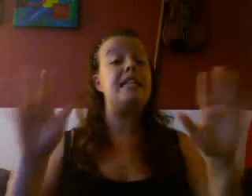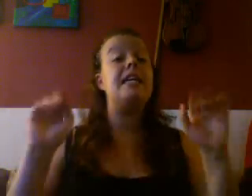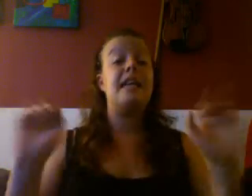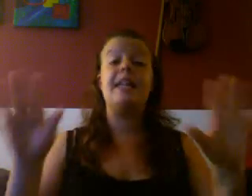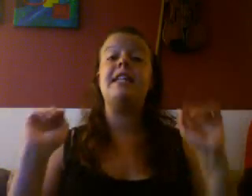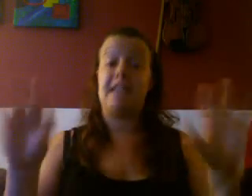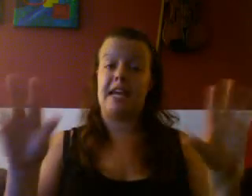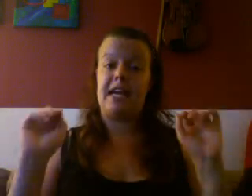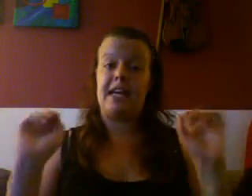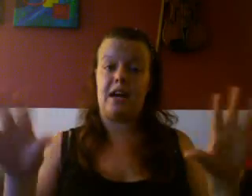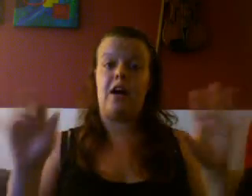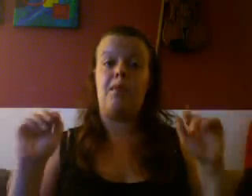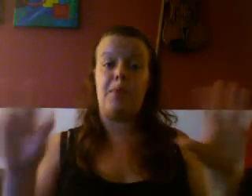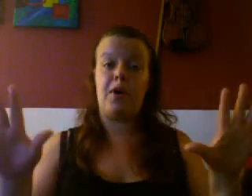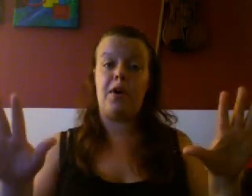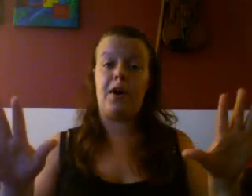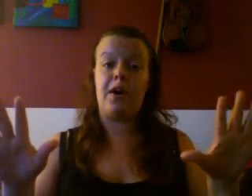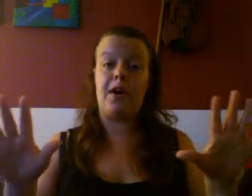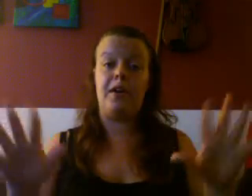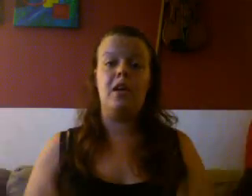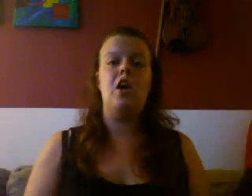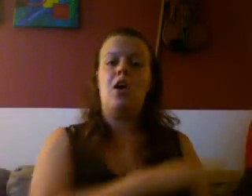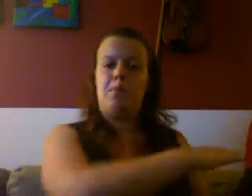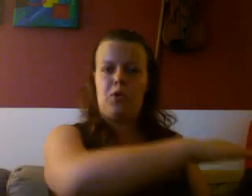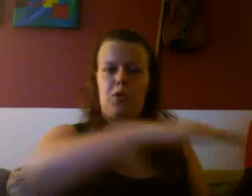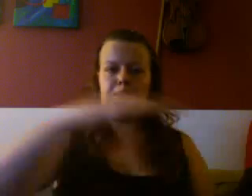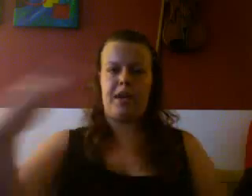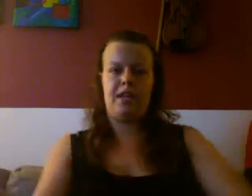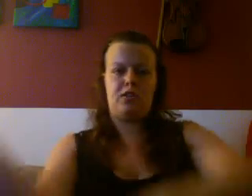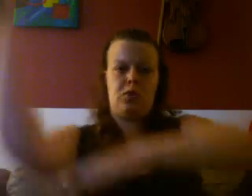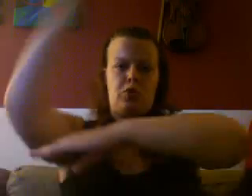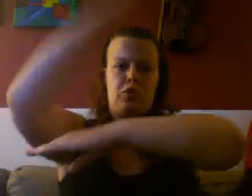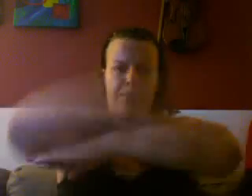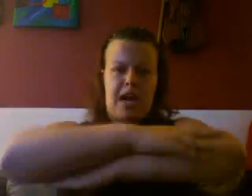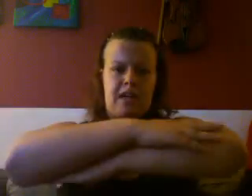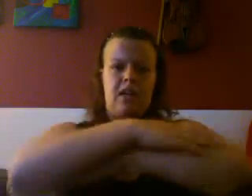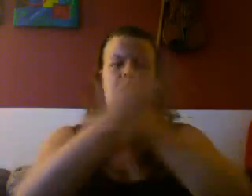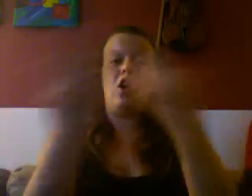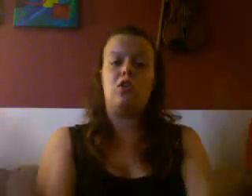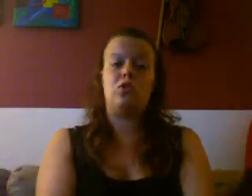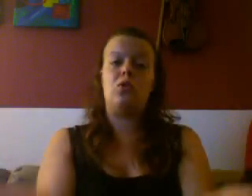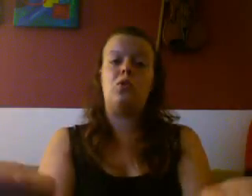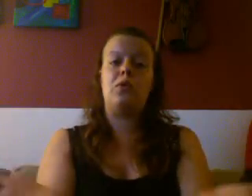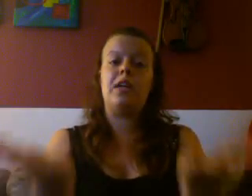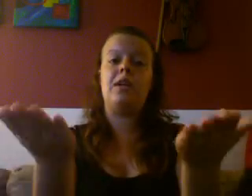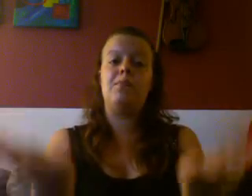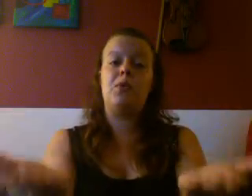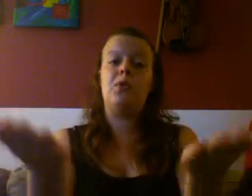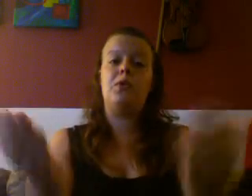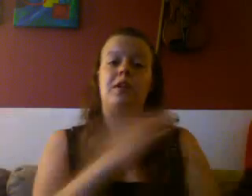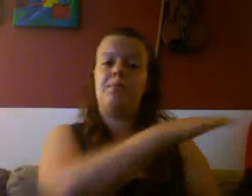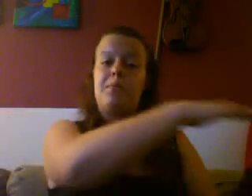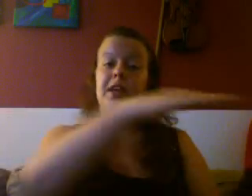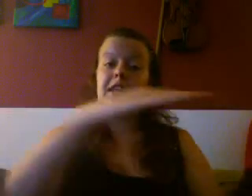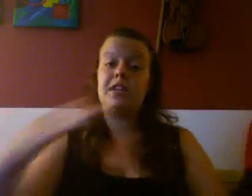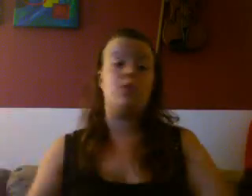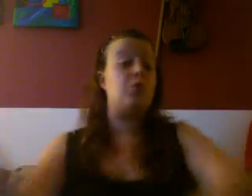indianer, børn. På bredden stod chubang, og to imod dem, på bredden stod